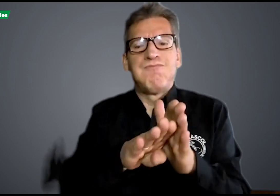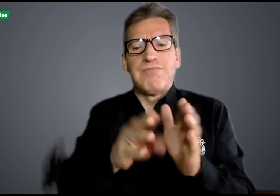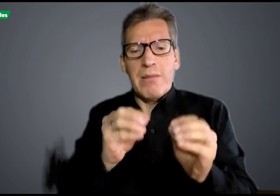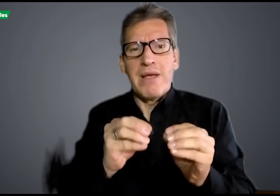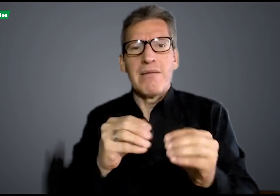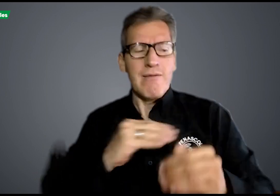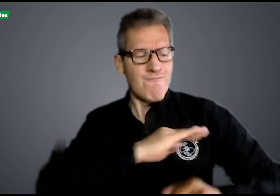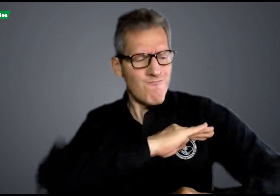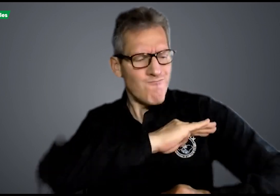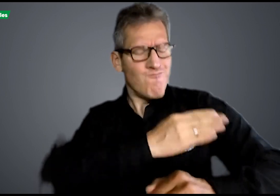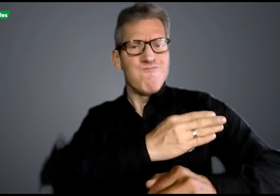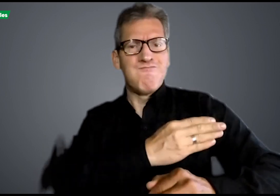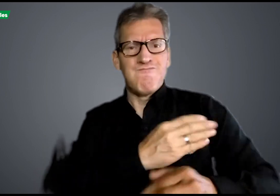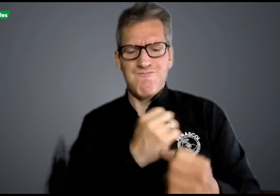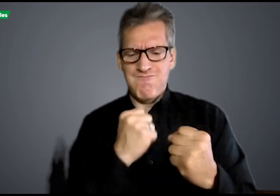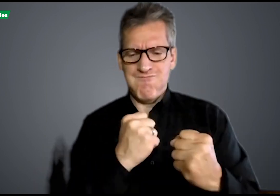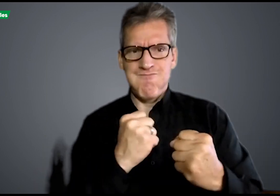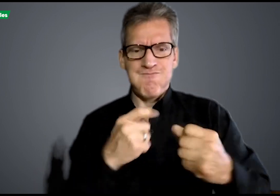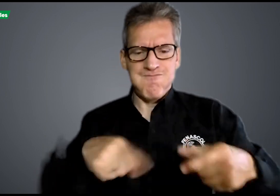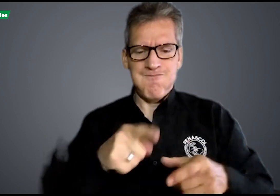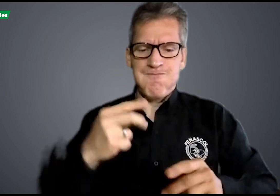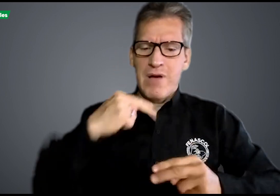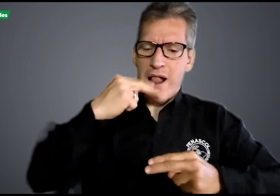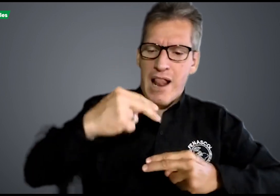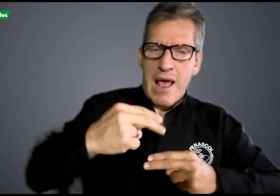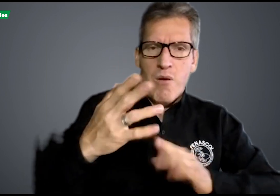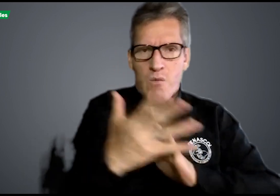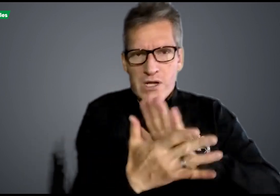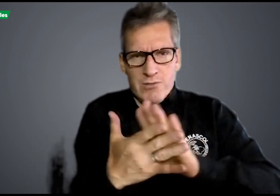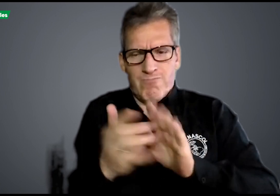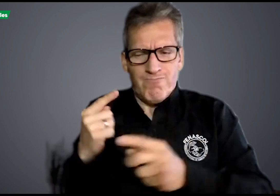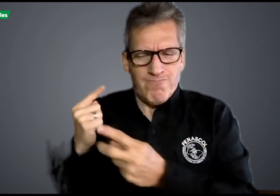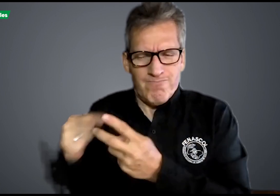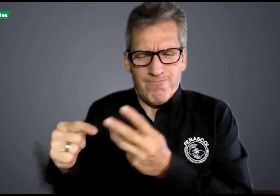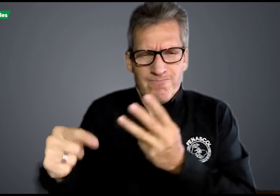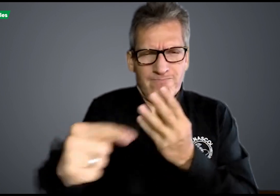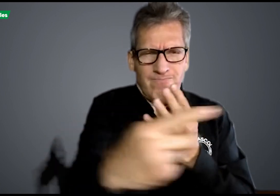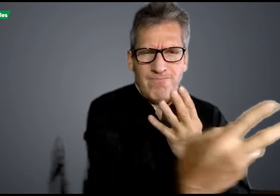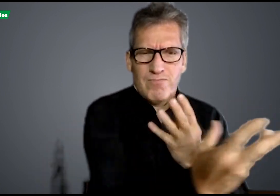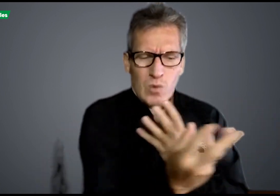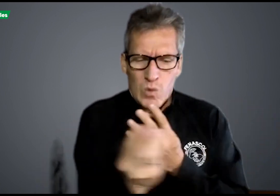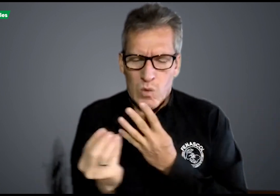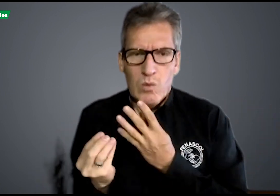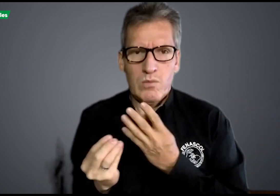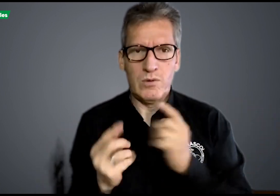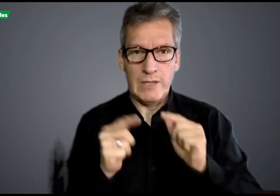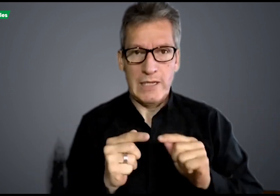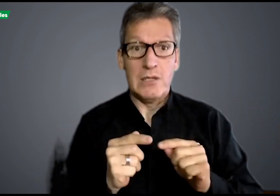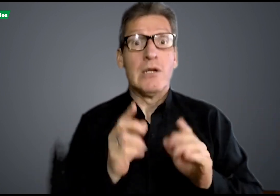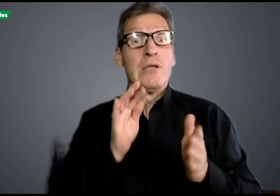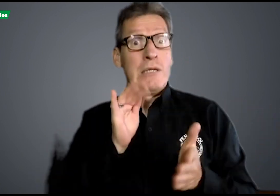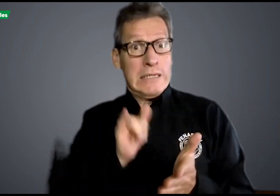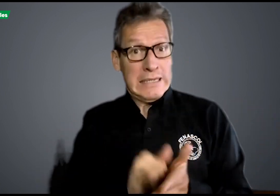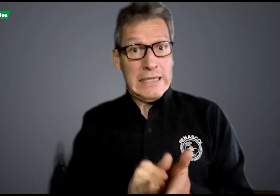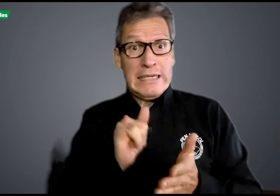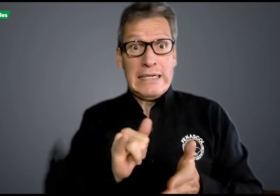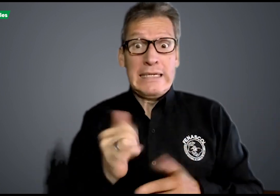que se desarrollen y que sean fuertes en sus comunidades, al igual que la lengua de señas. Entonces, es por eso